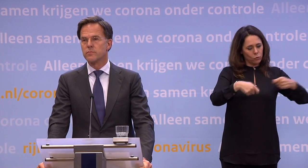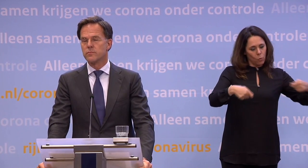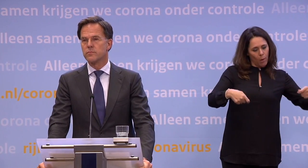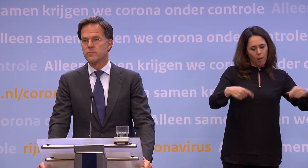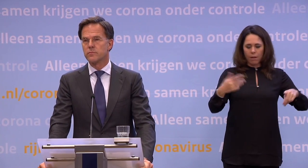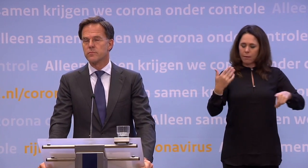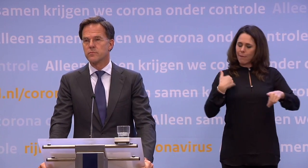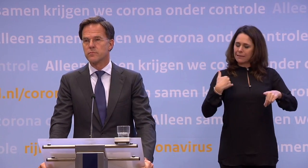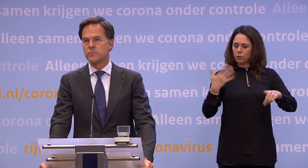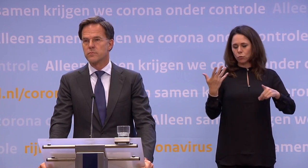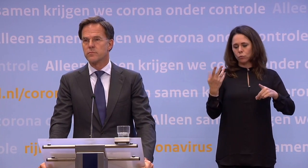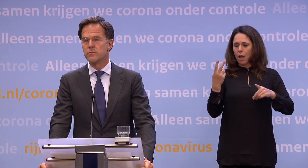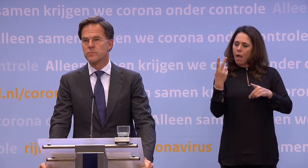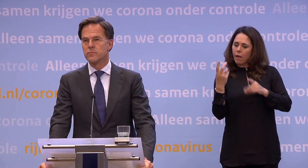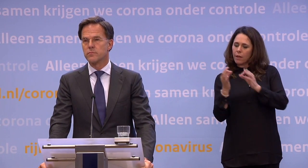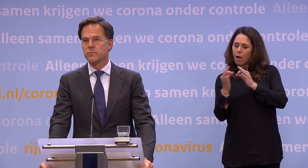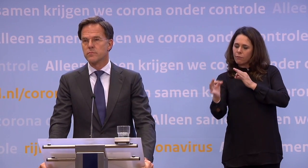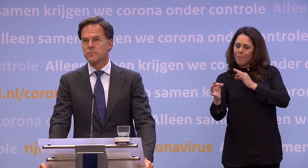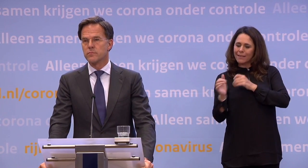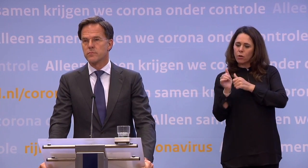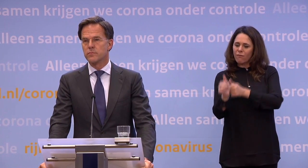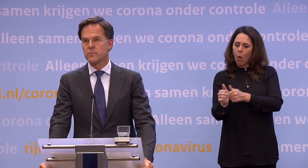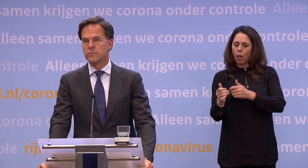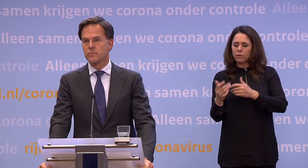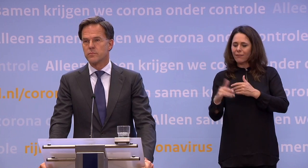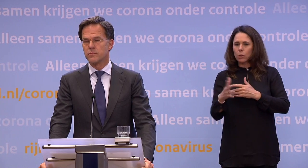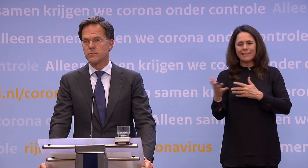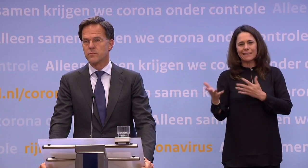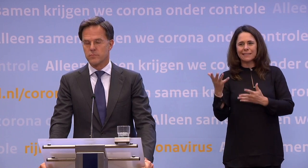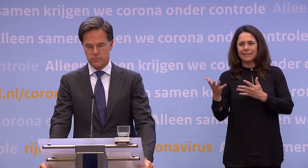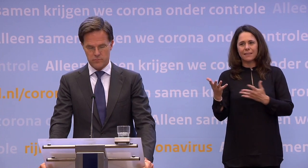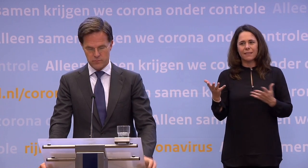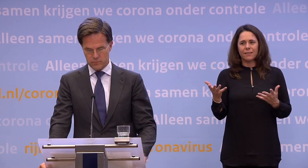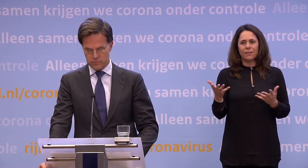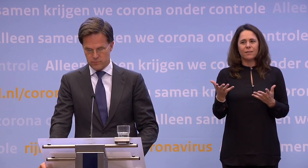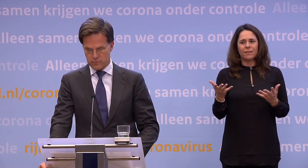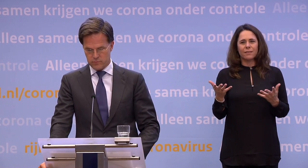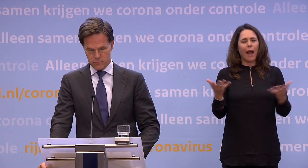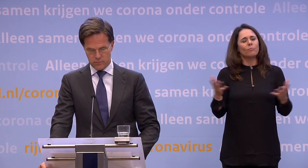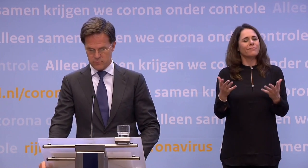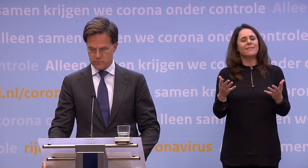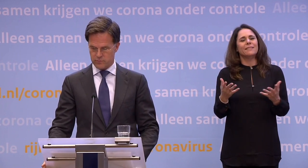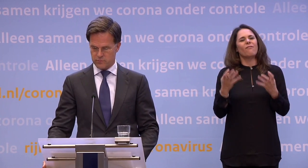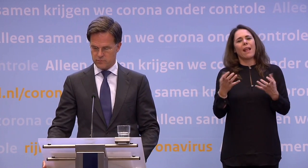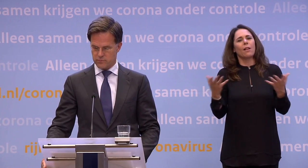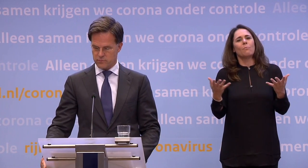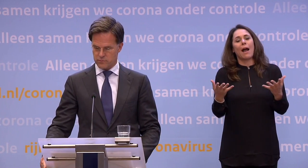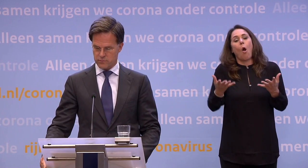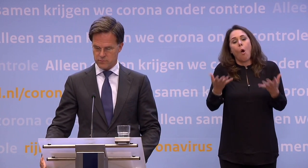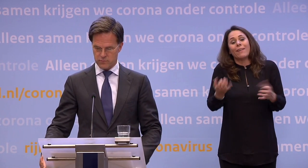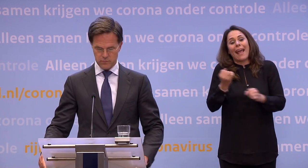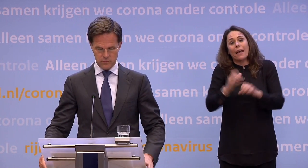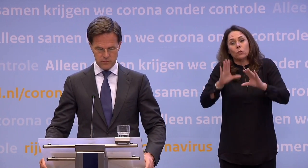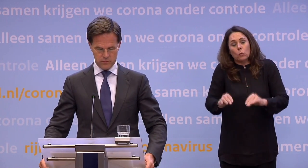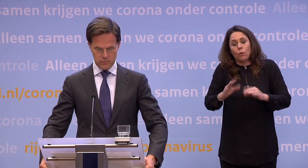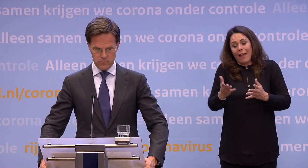bereidheid om die anderhalve meter aan te houden. Althans, niet eens de bereidheid, het feit of mensen hem navolgen. Dus